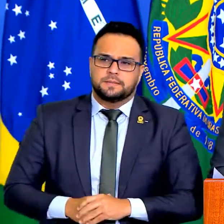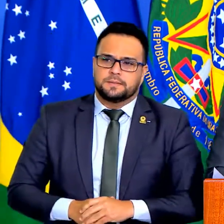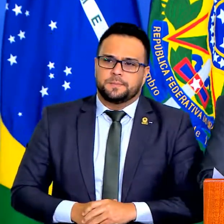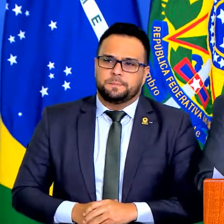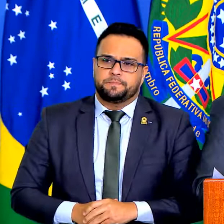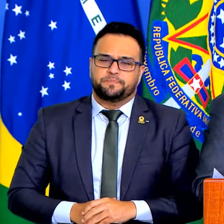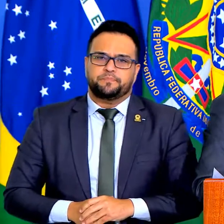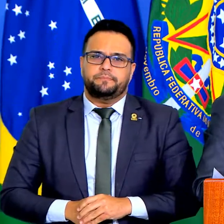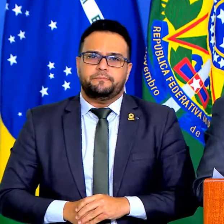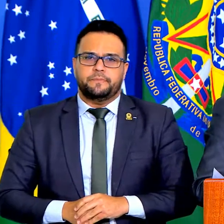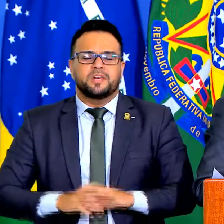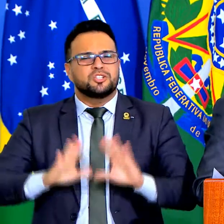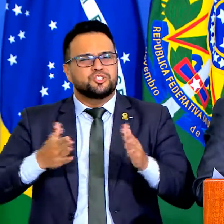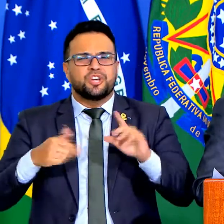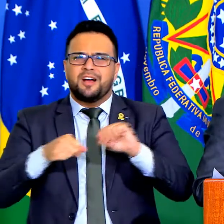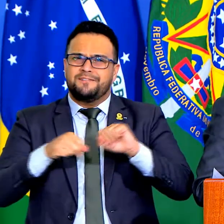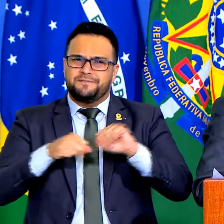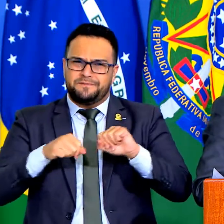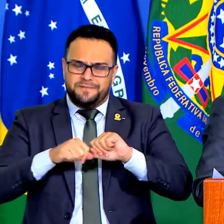muita coisa foi feita.